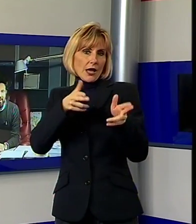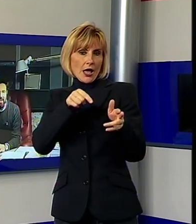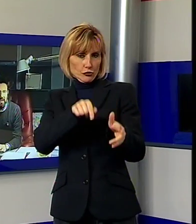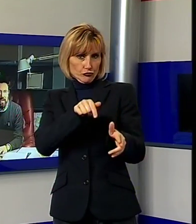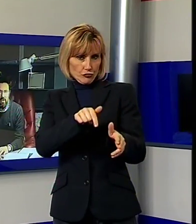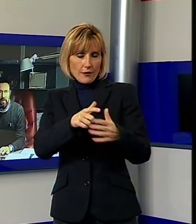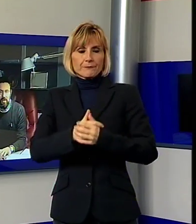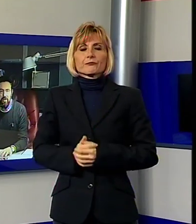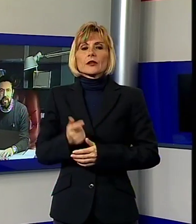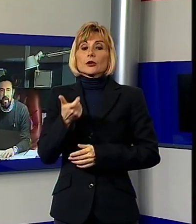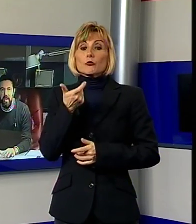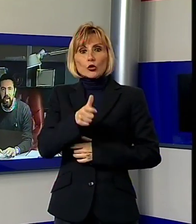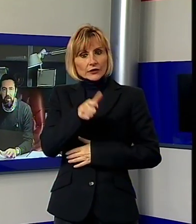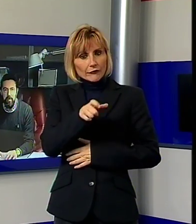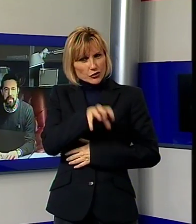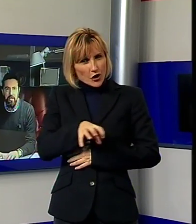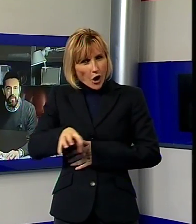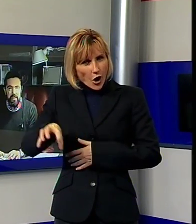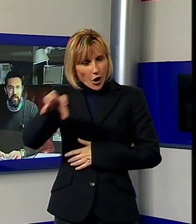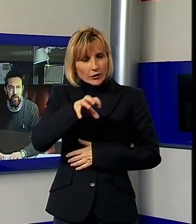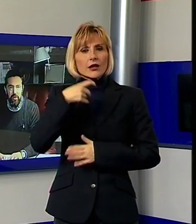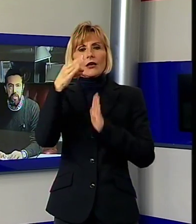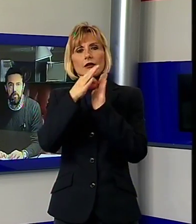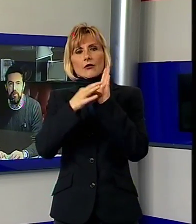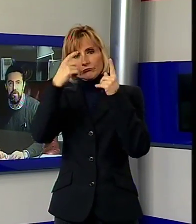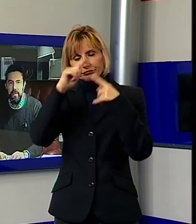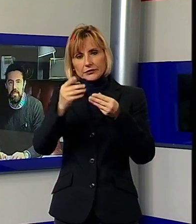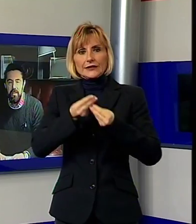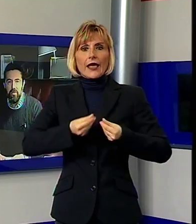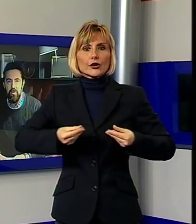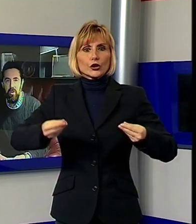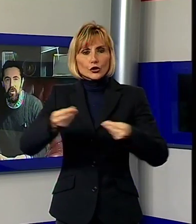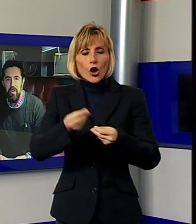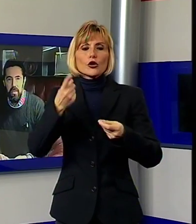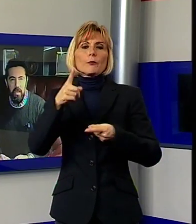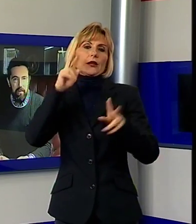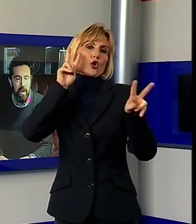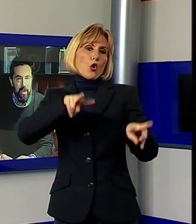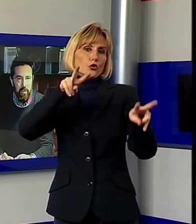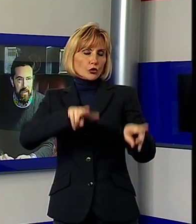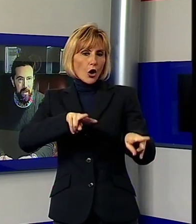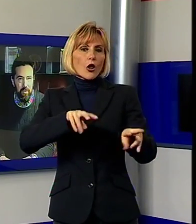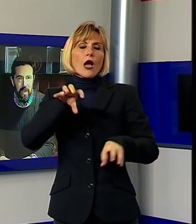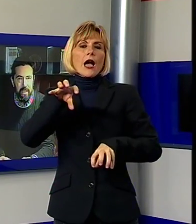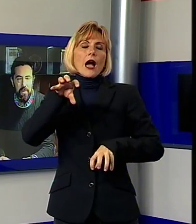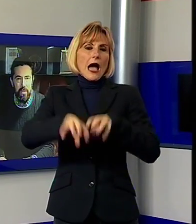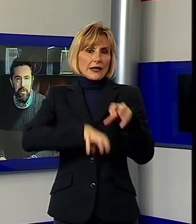la caccia in queste zone è regolamentazione del territorio, sia da un punto di vista del controllo della fauna, quindi degli ongulati che spesso hanno